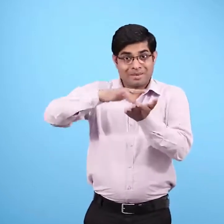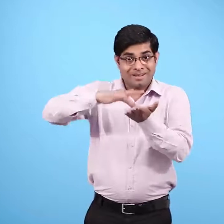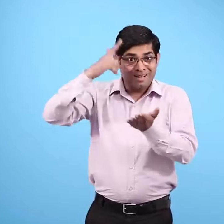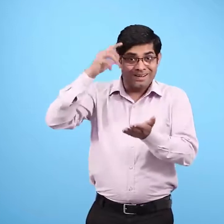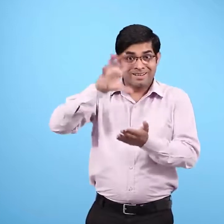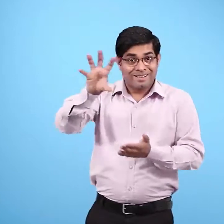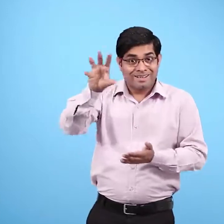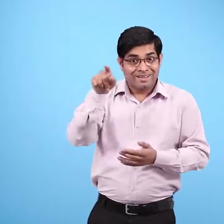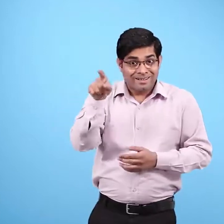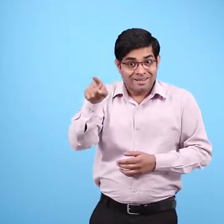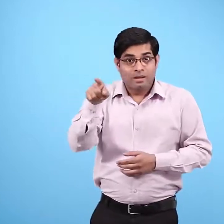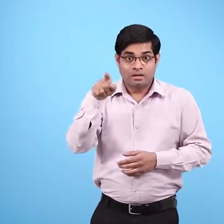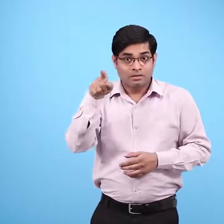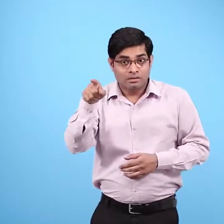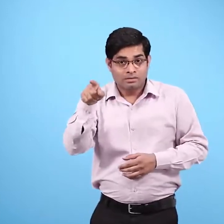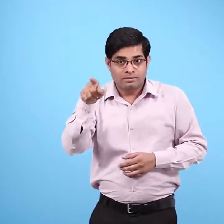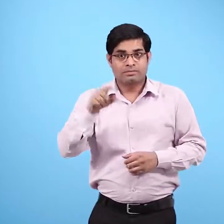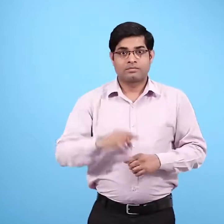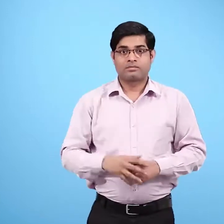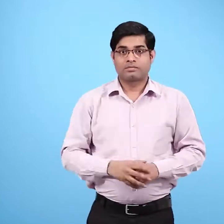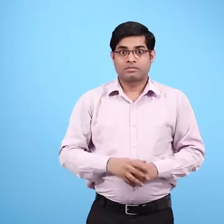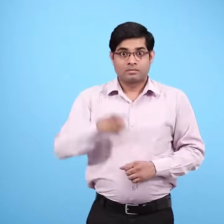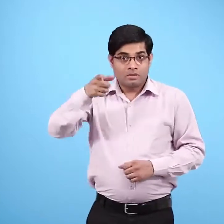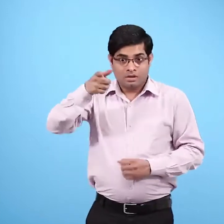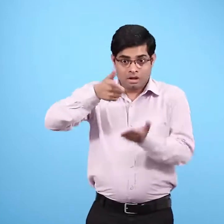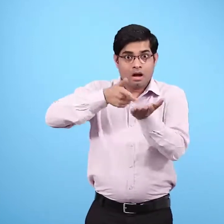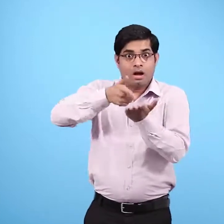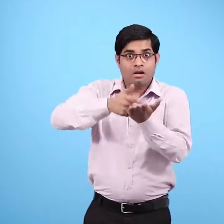एक तरफ तो काला हांडी में सबसे अधिक चावल पैदा किया जाता है